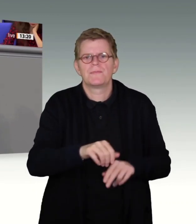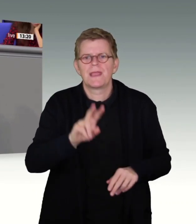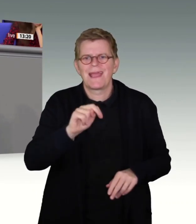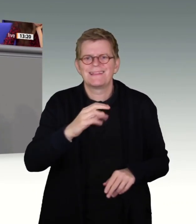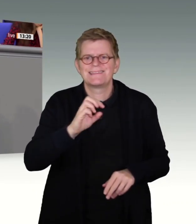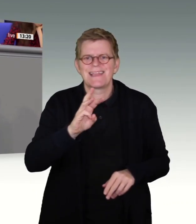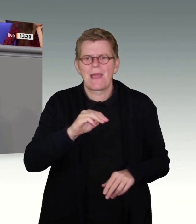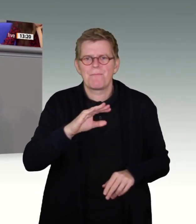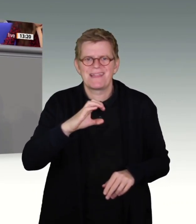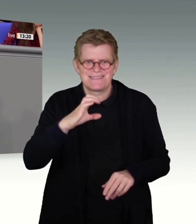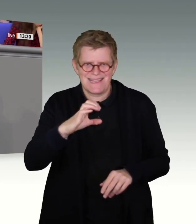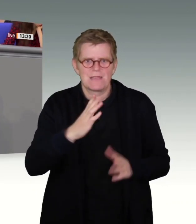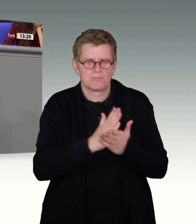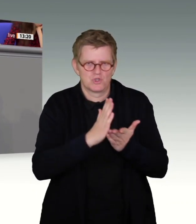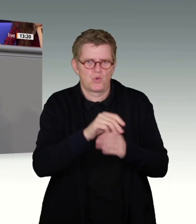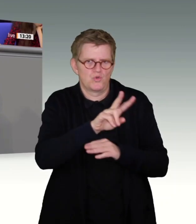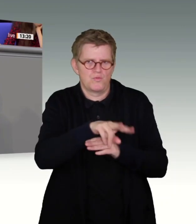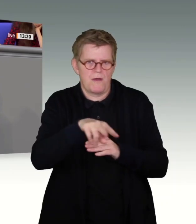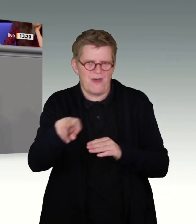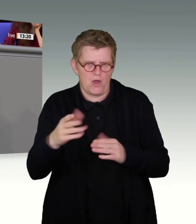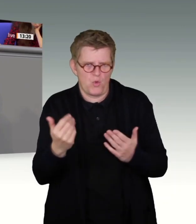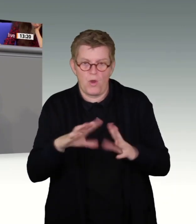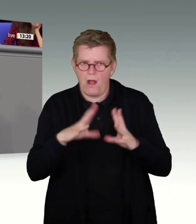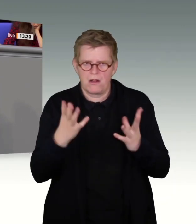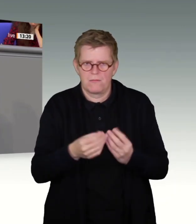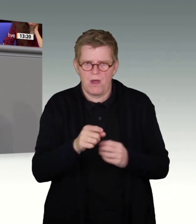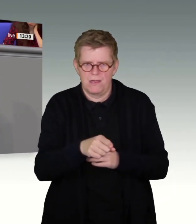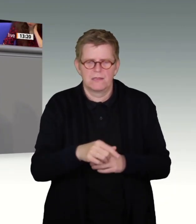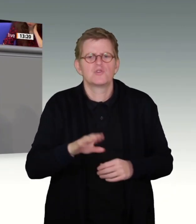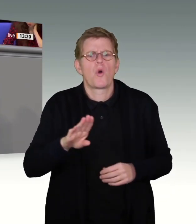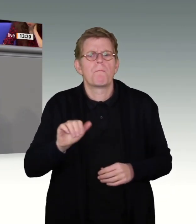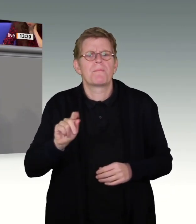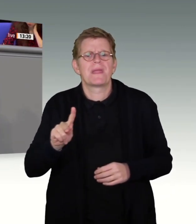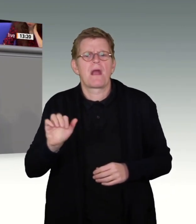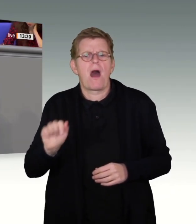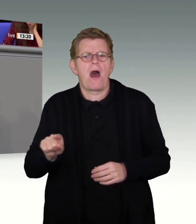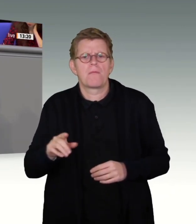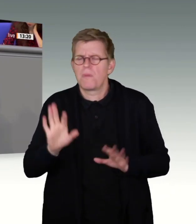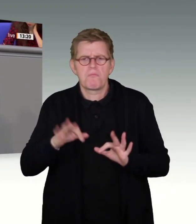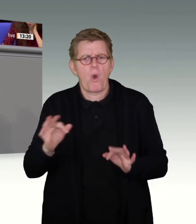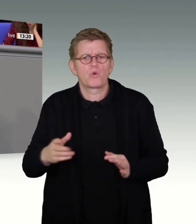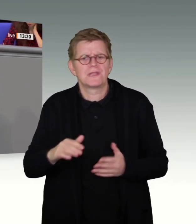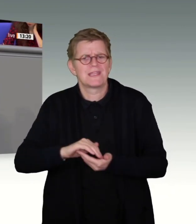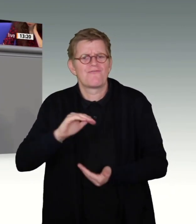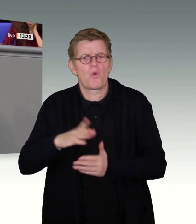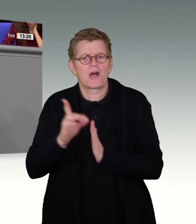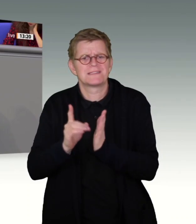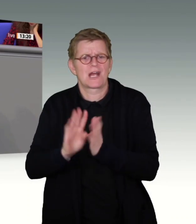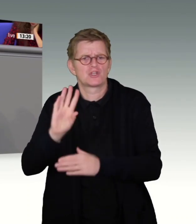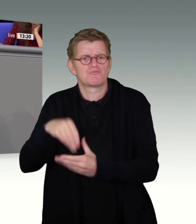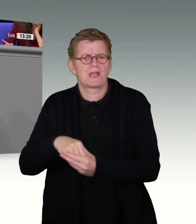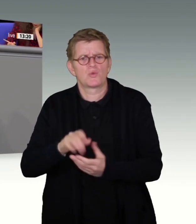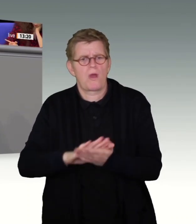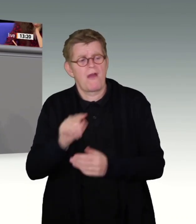erhält das BKA die erforderlichen Daten, und zwar ganz ohne Vorratsdatenspeicherung in Deutschland. Niemand kann doch seriös